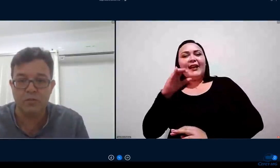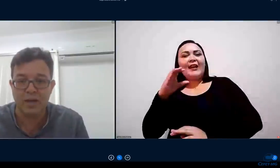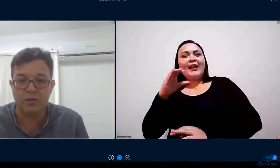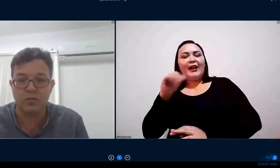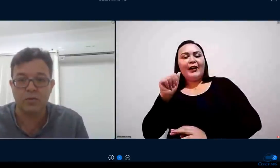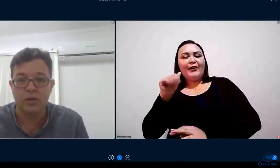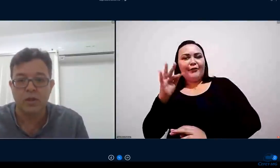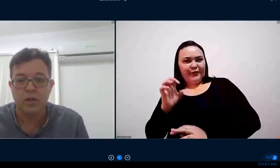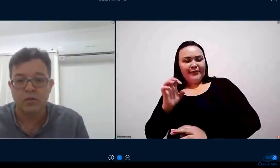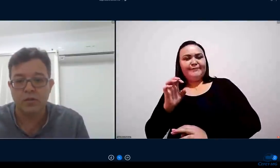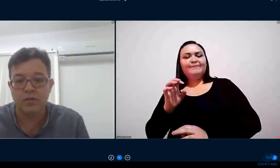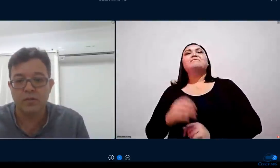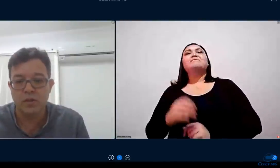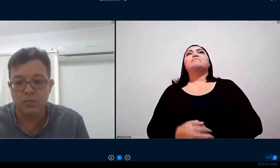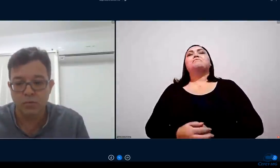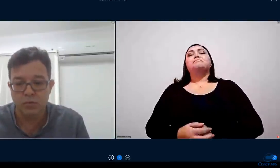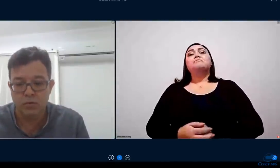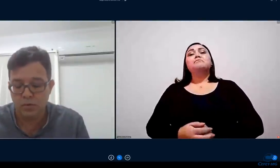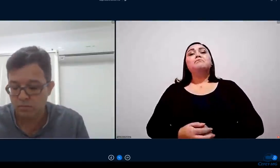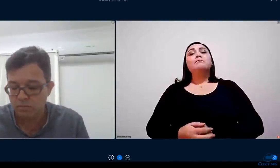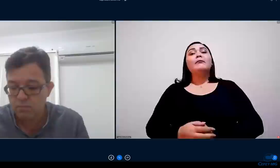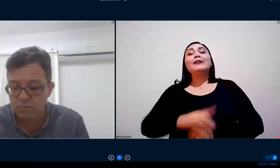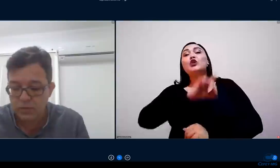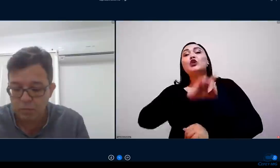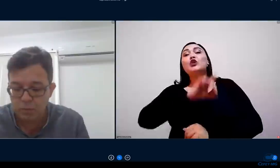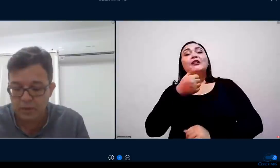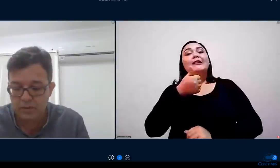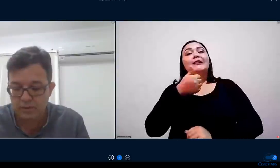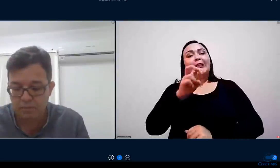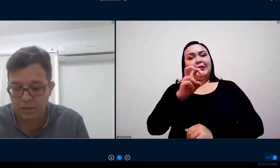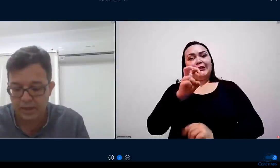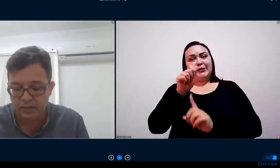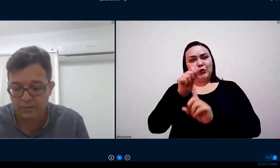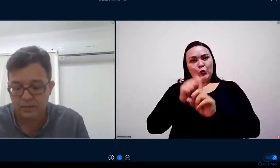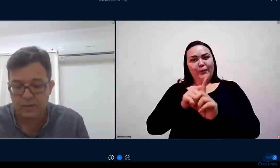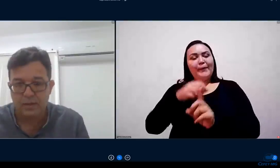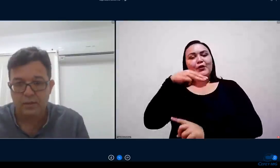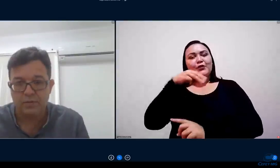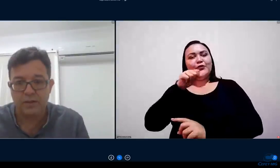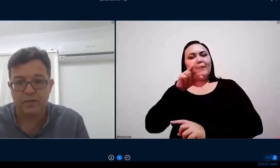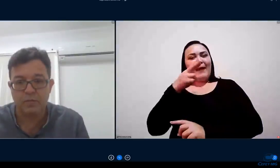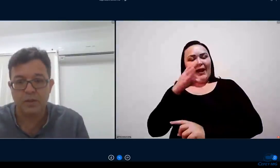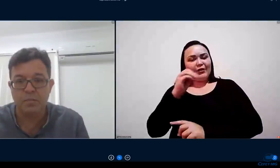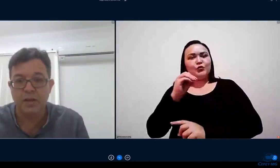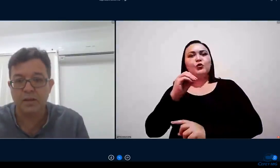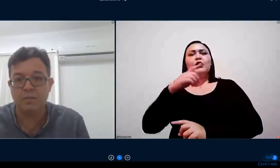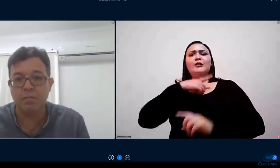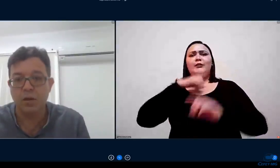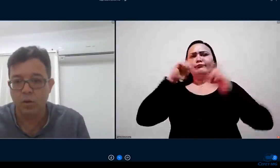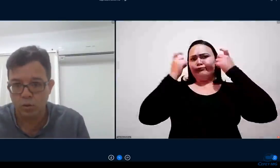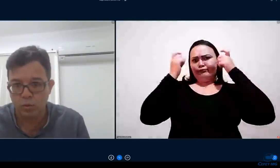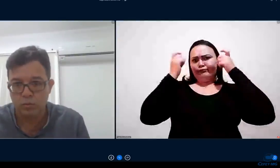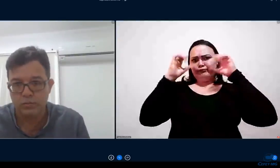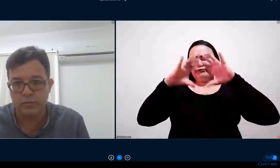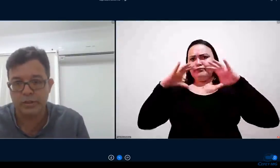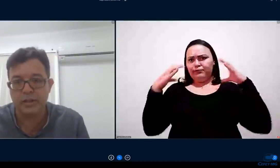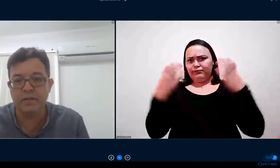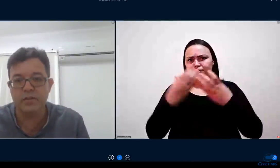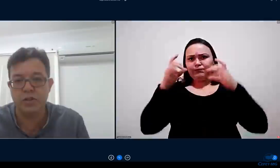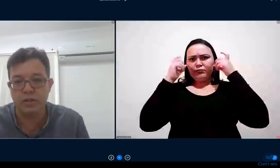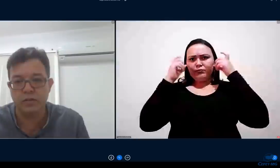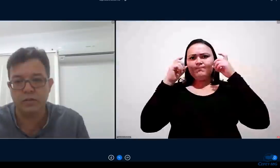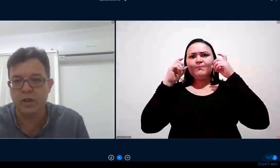no dia 15 de março nós decidimos então por meio de assembleias fazer uma experiência piloto